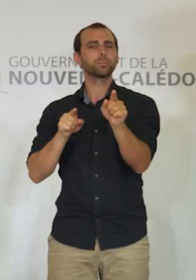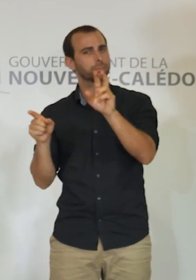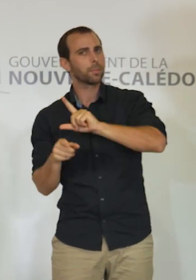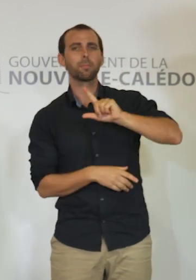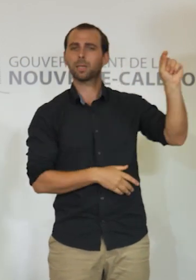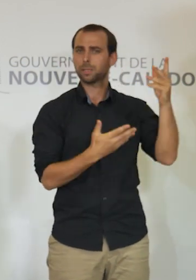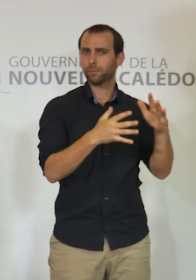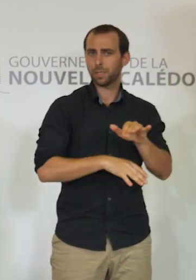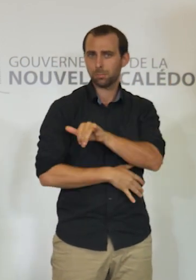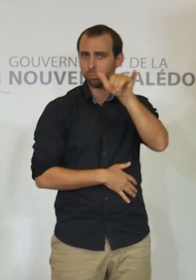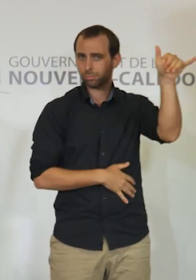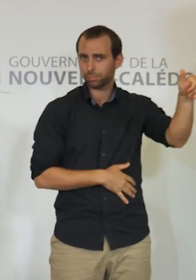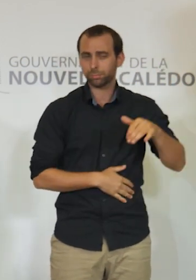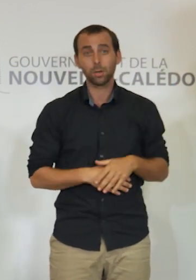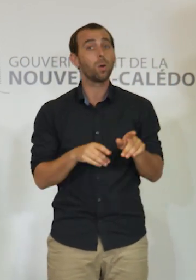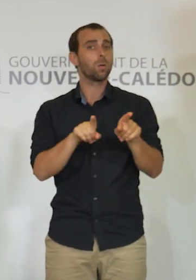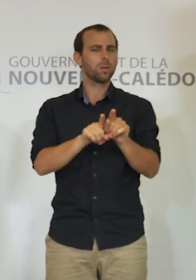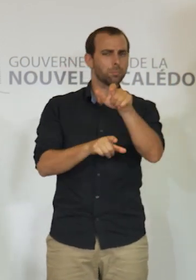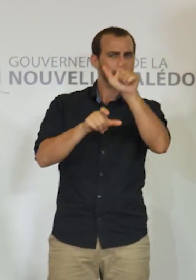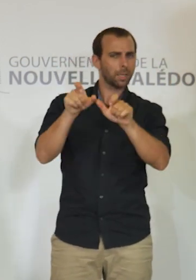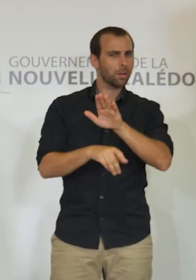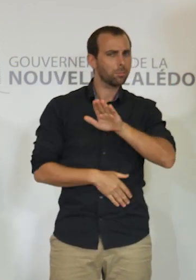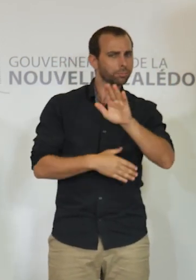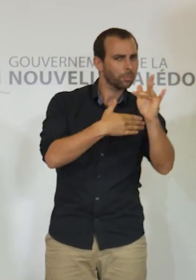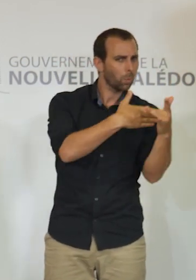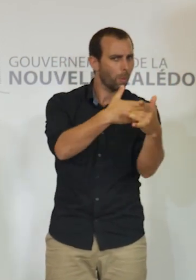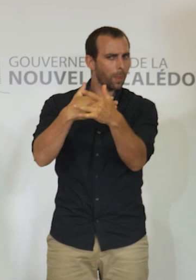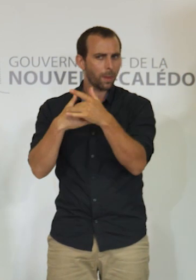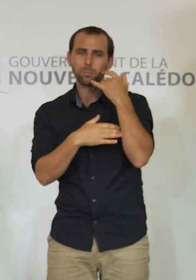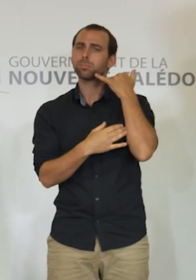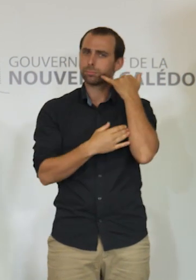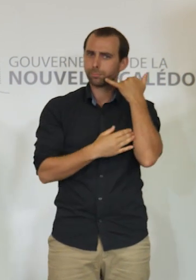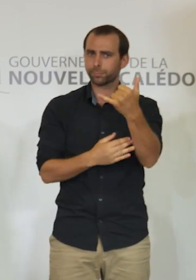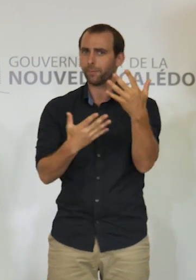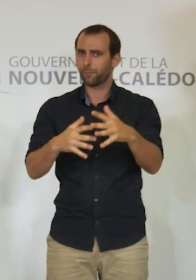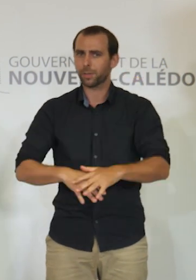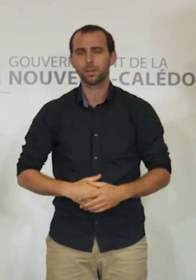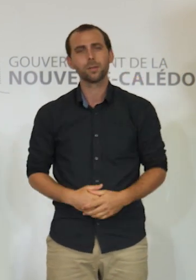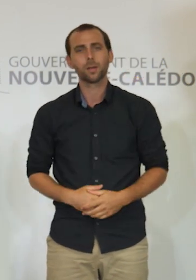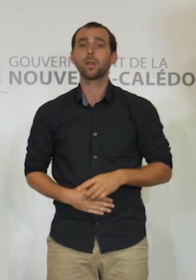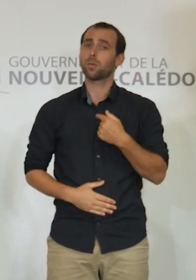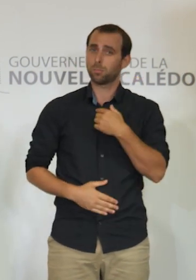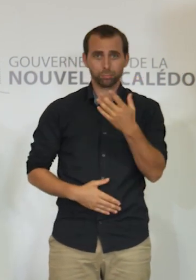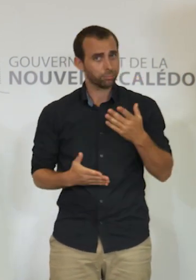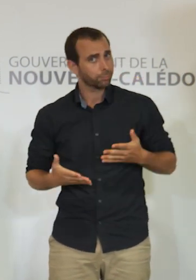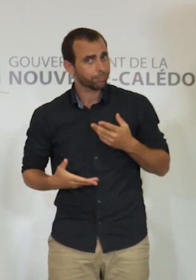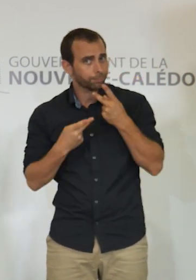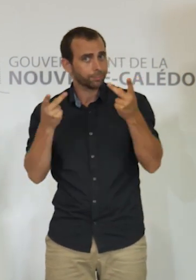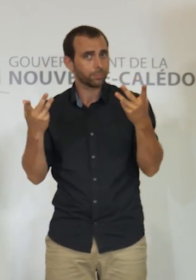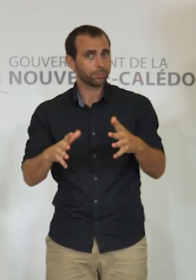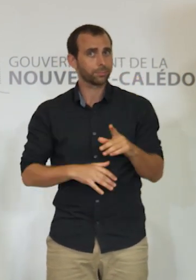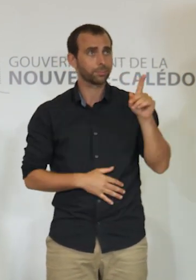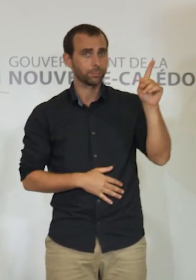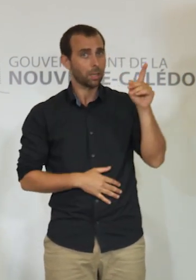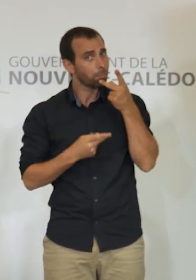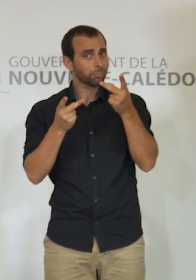et dans la prise de contact avec les personnes qui le nécessitaient. Et je vous redis ici la mobilisation des services de l'État